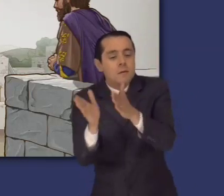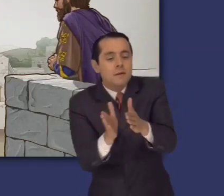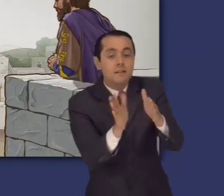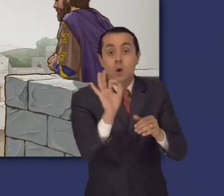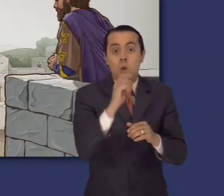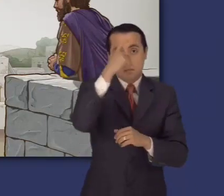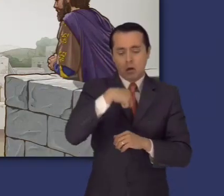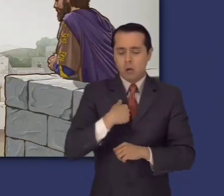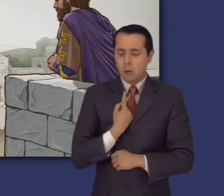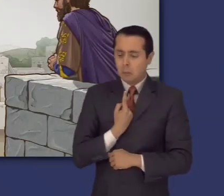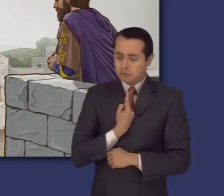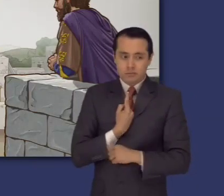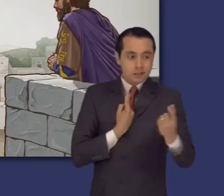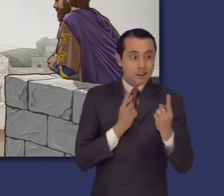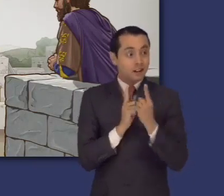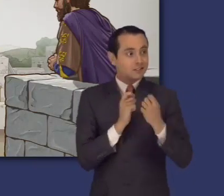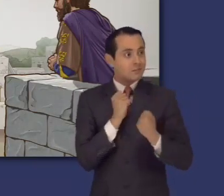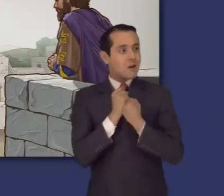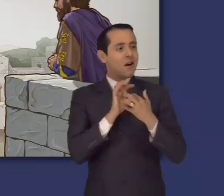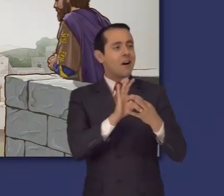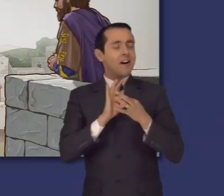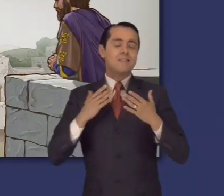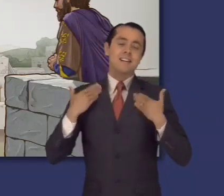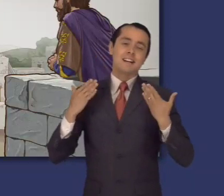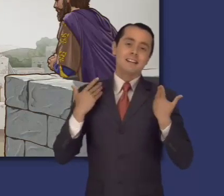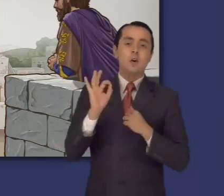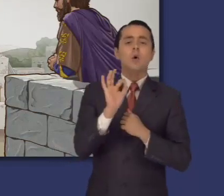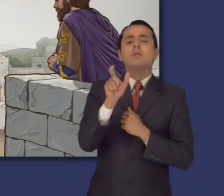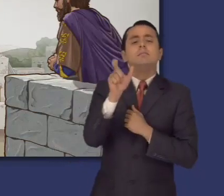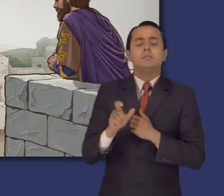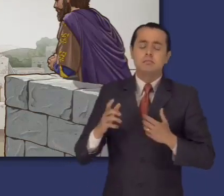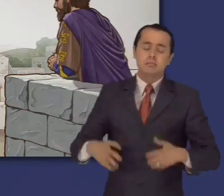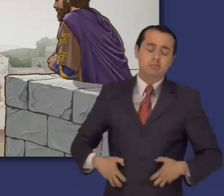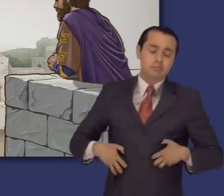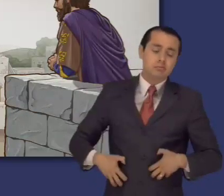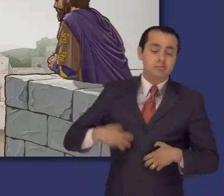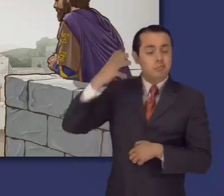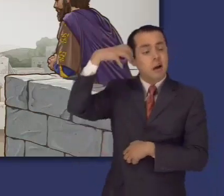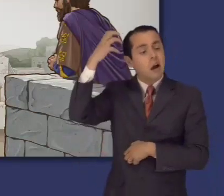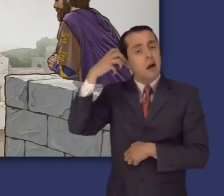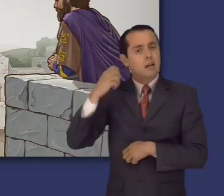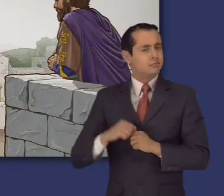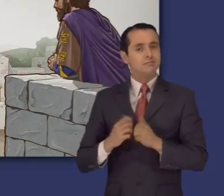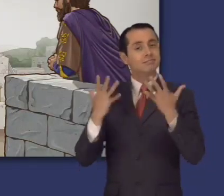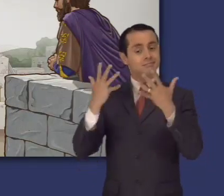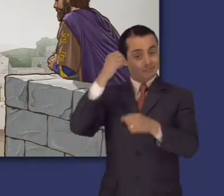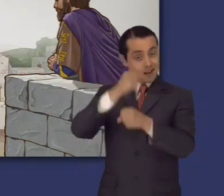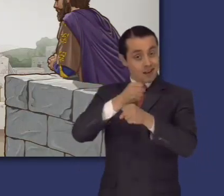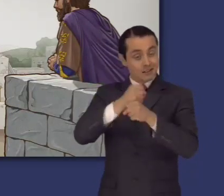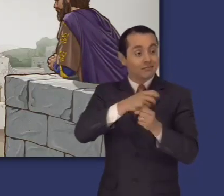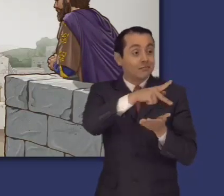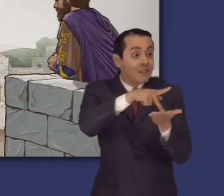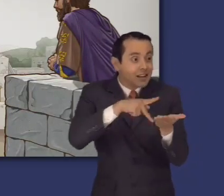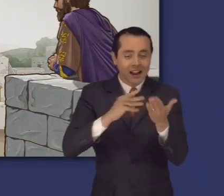Fomenta el trabajo duro. Y destaca los beneficios de la amistad. Dice que disfrutar de una buena